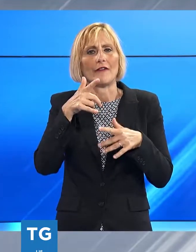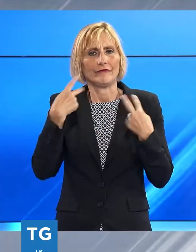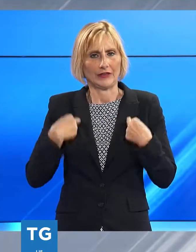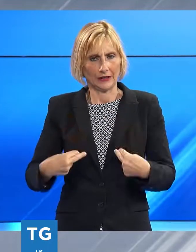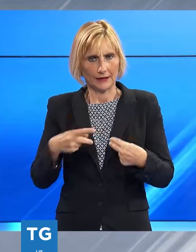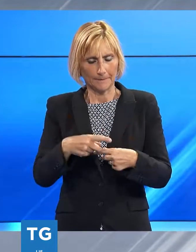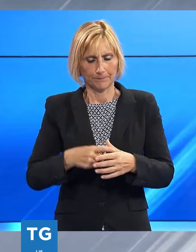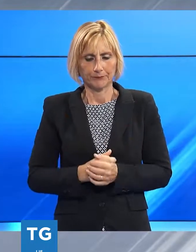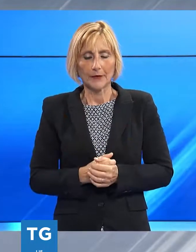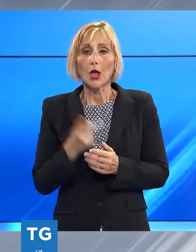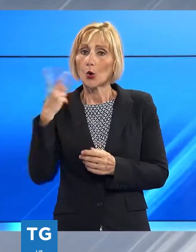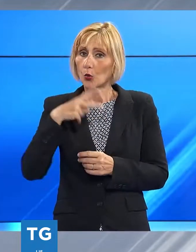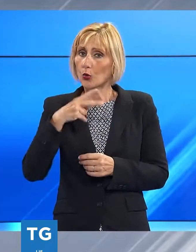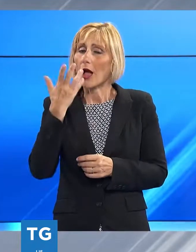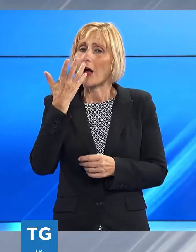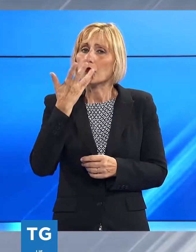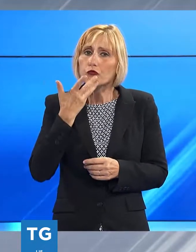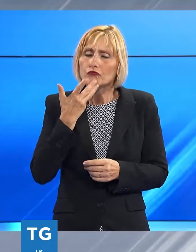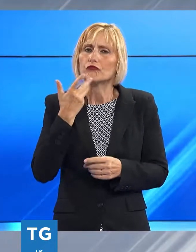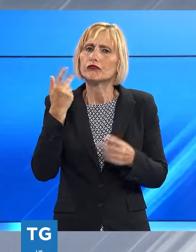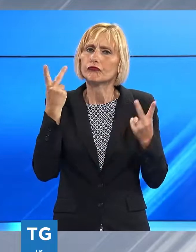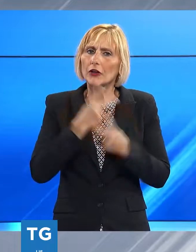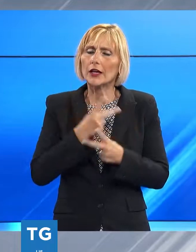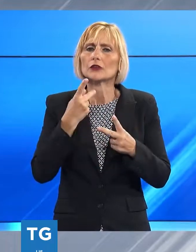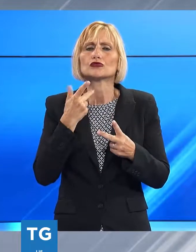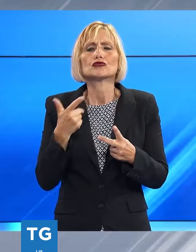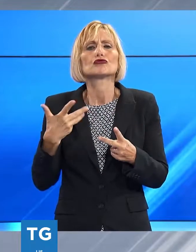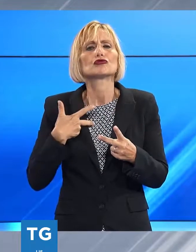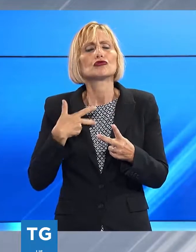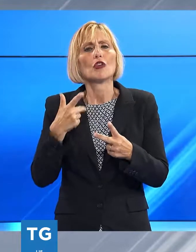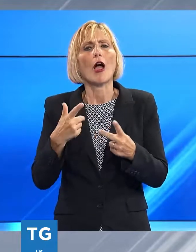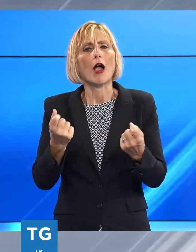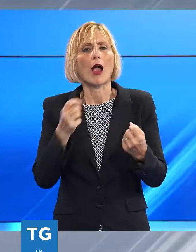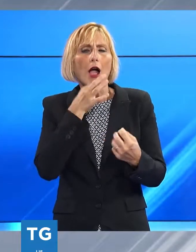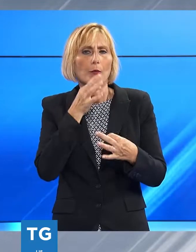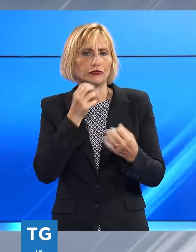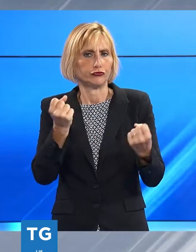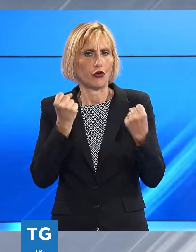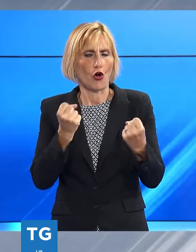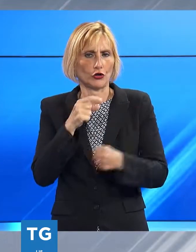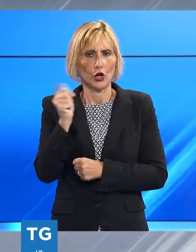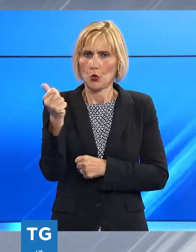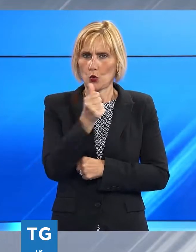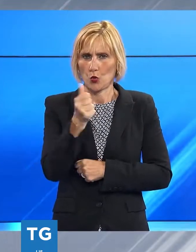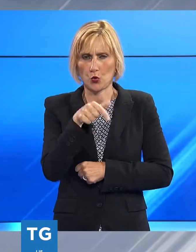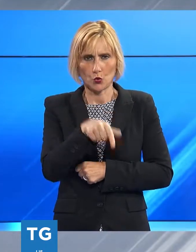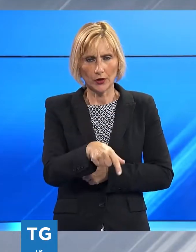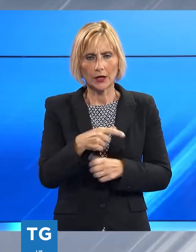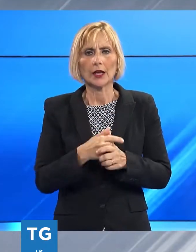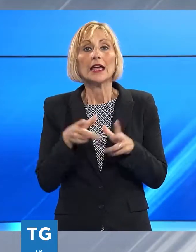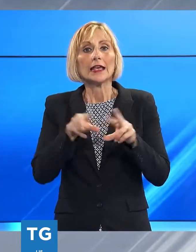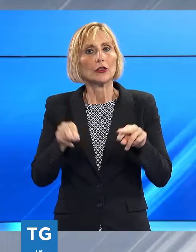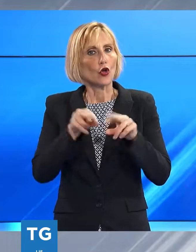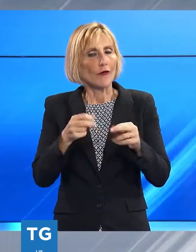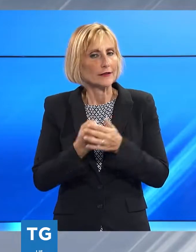avere una cardiologia straordinariamente forte con capacità assistenziali uniche che va solo potenziata nell'innovazione bisogna